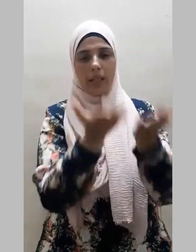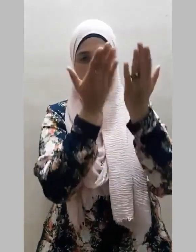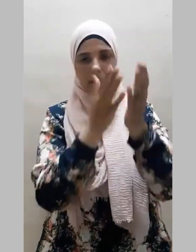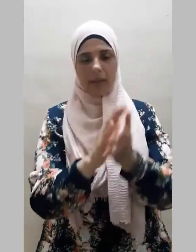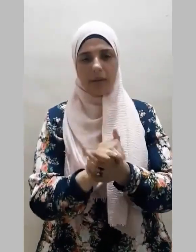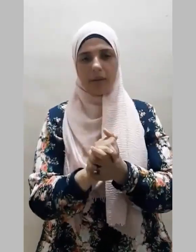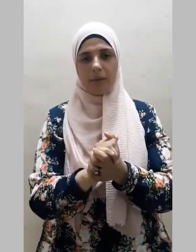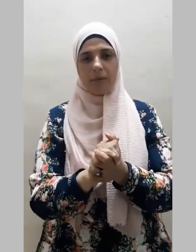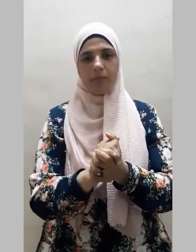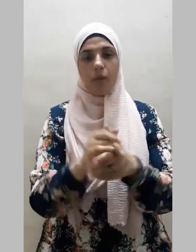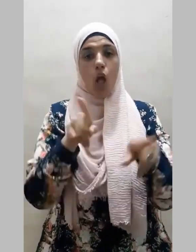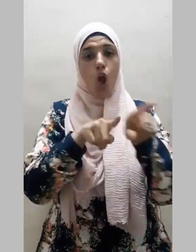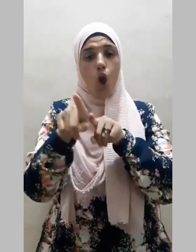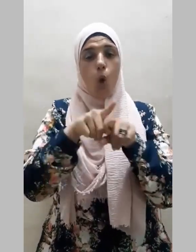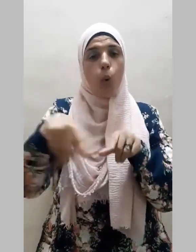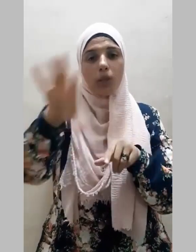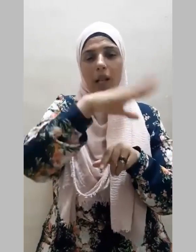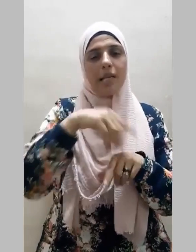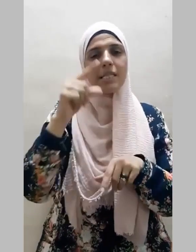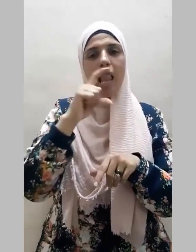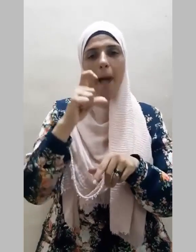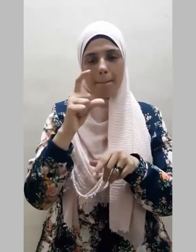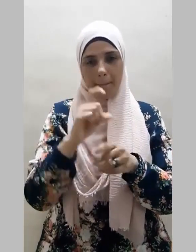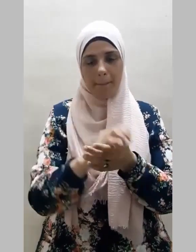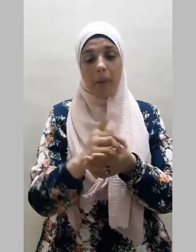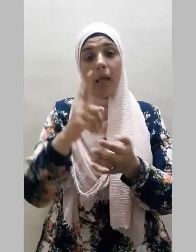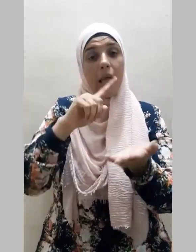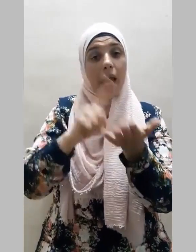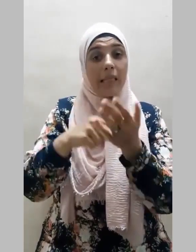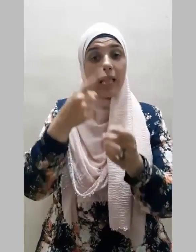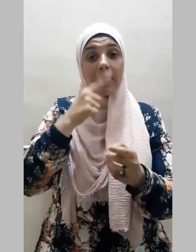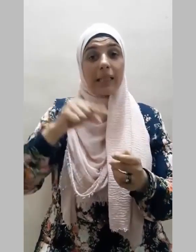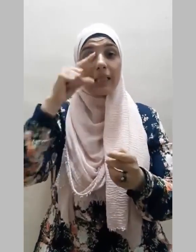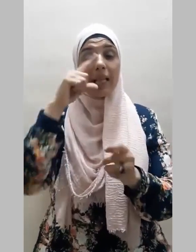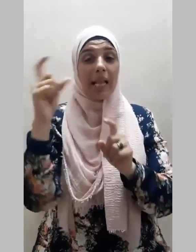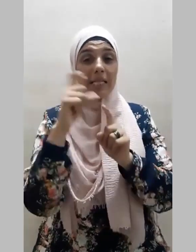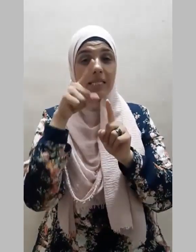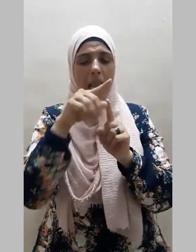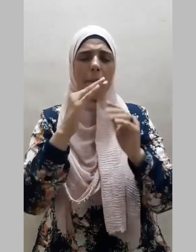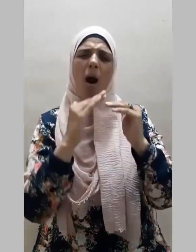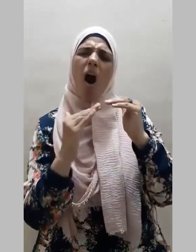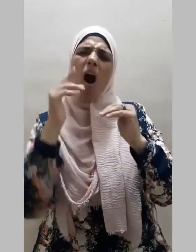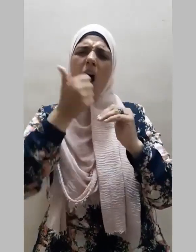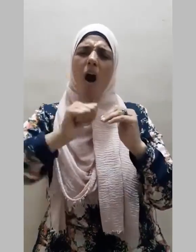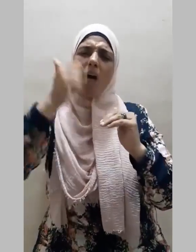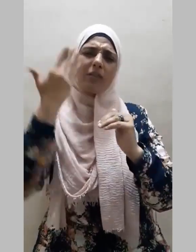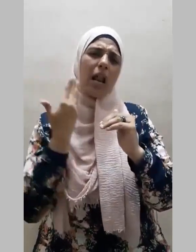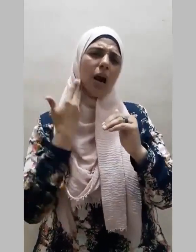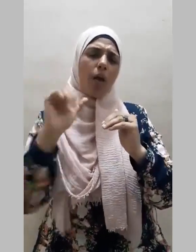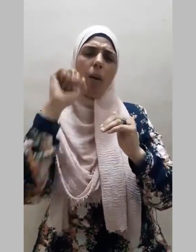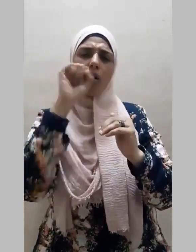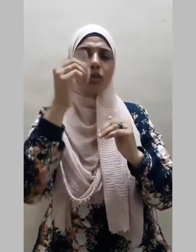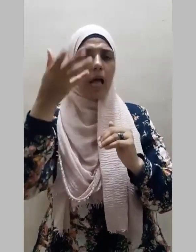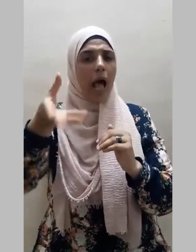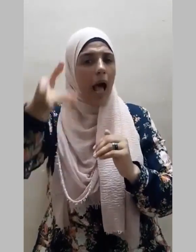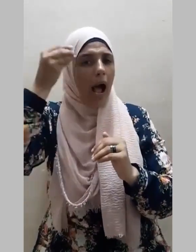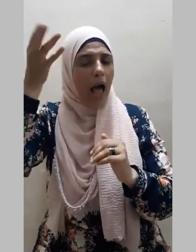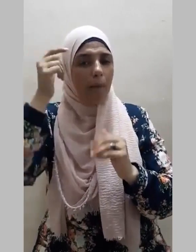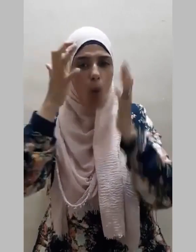إخوة الإسلام إن الإسلام أعلى من شأن العلم والعلماء على اقتلاف